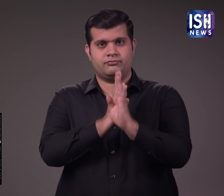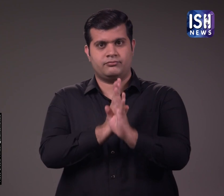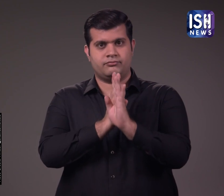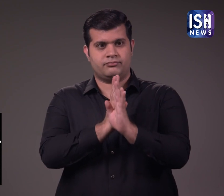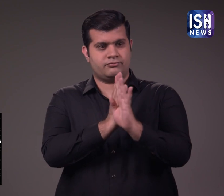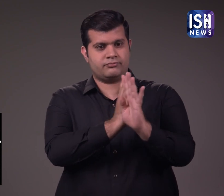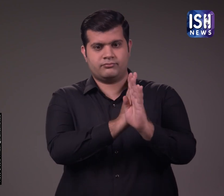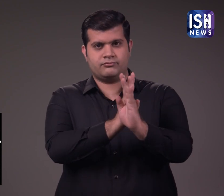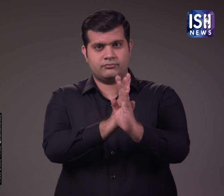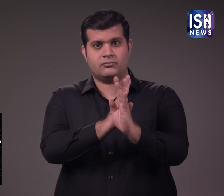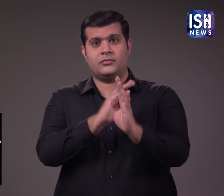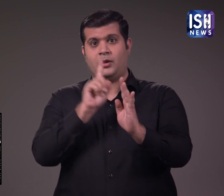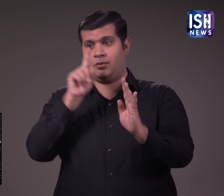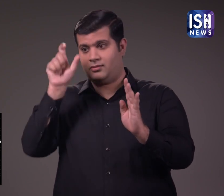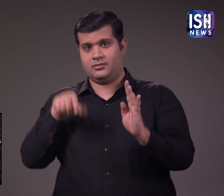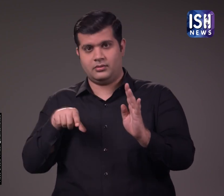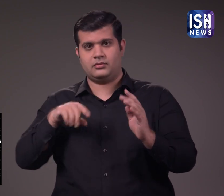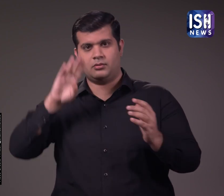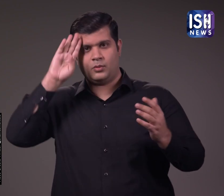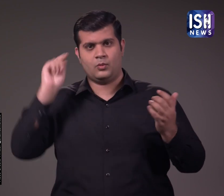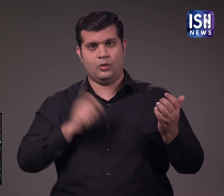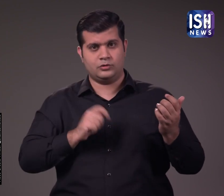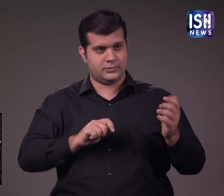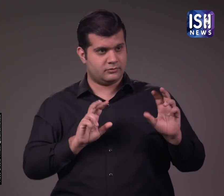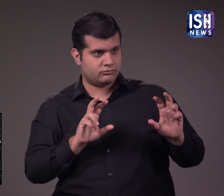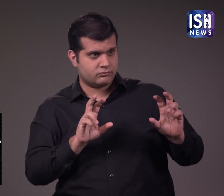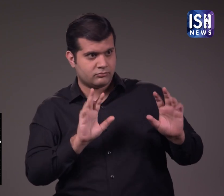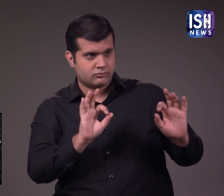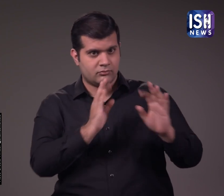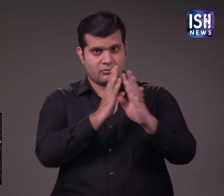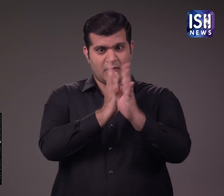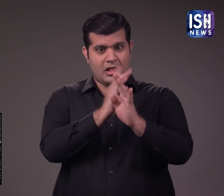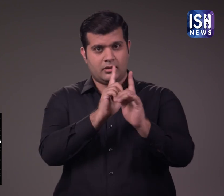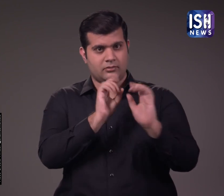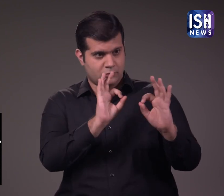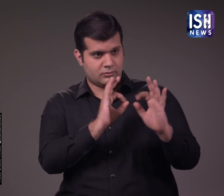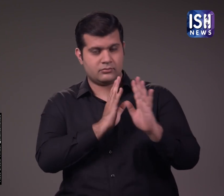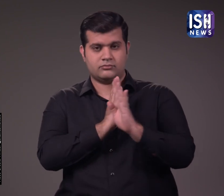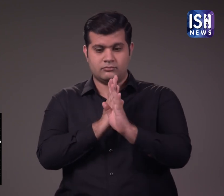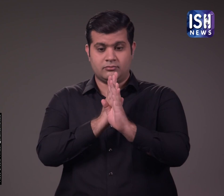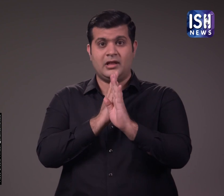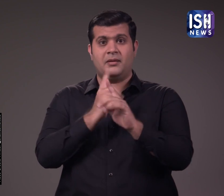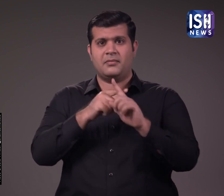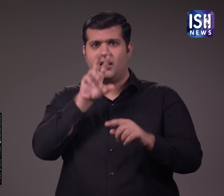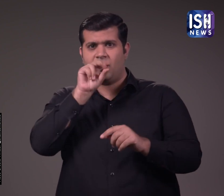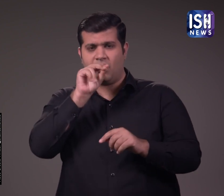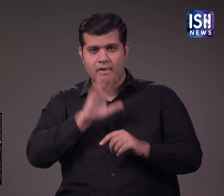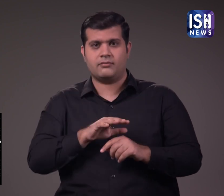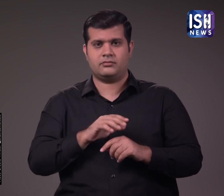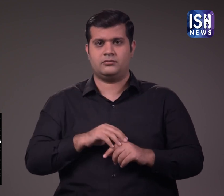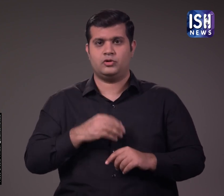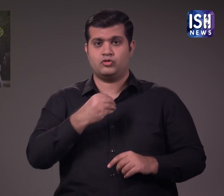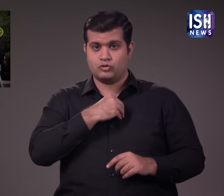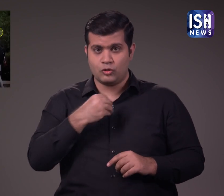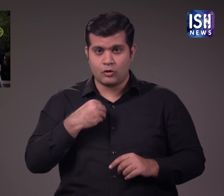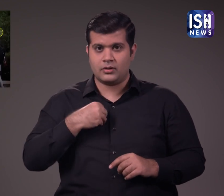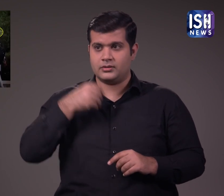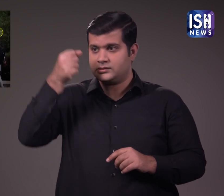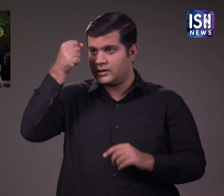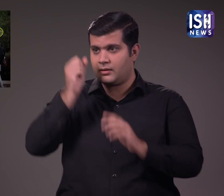एक गाट भी चात्रों को लाइन में खड़ा करता नजर आ रहा था साथ ही वे डॉक्टर साब नमस्कार